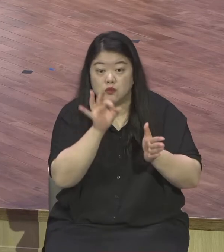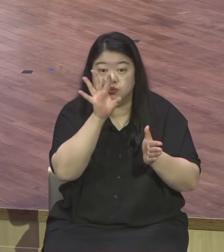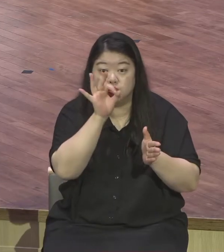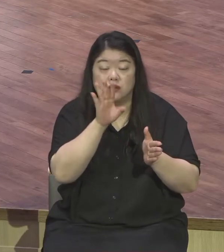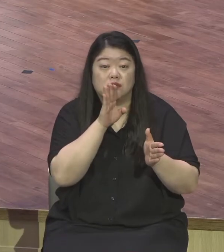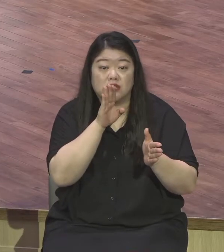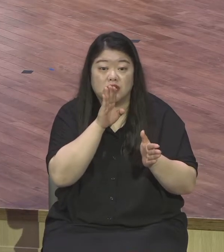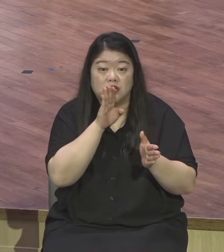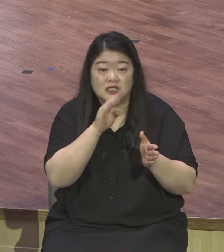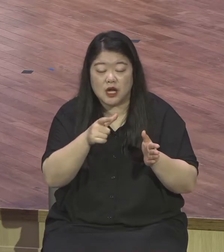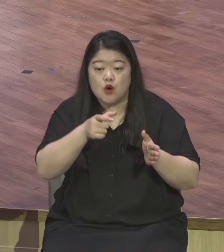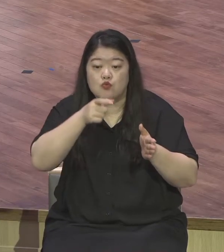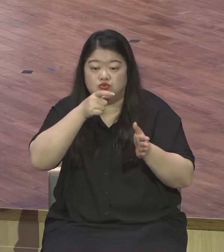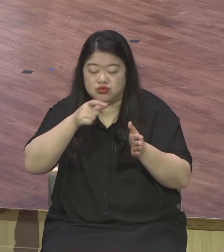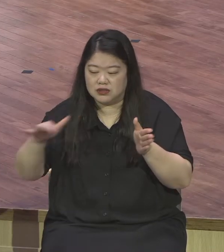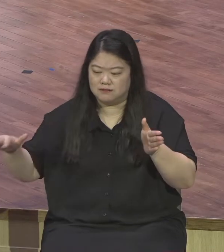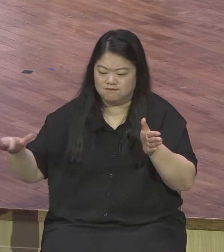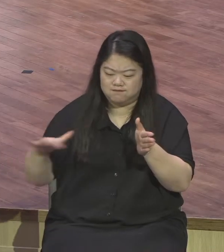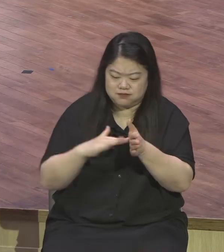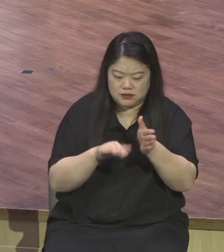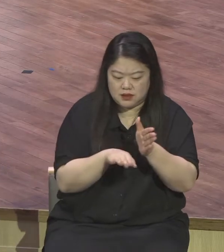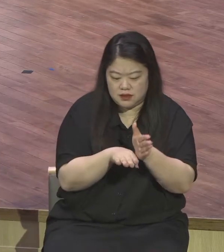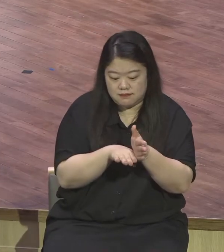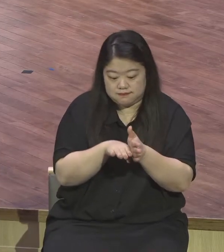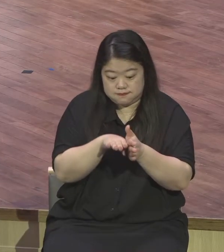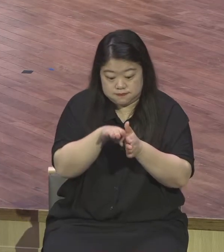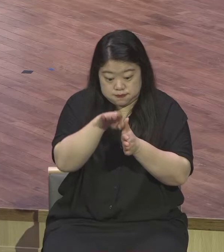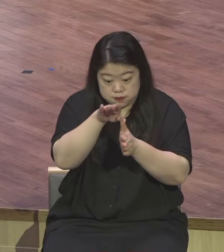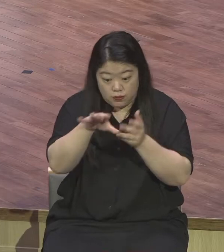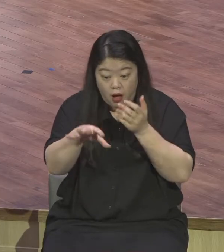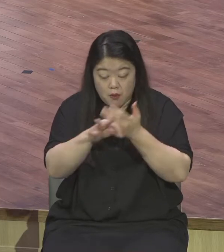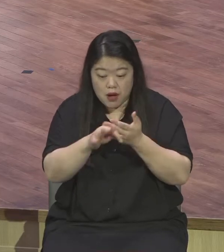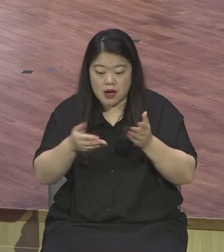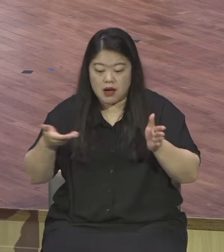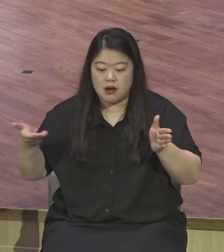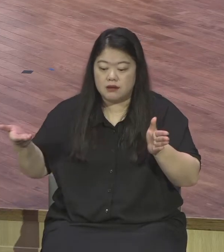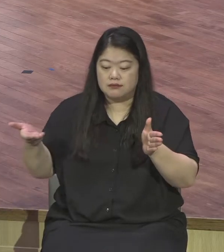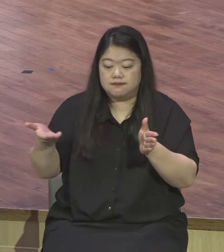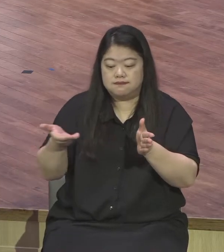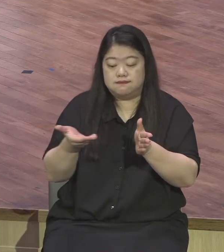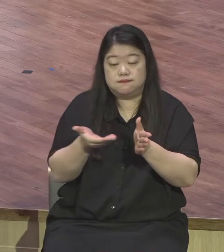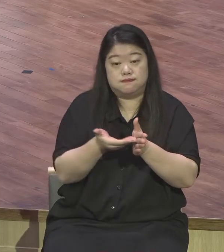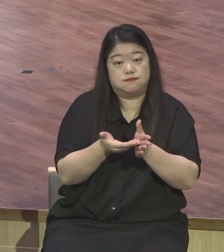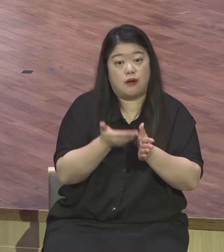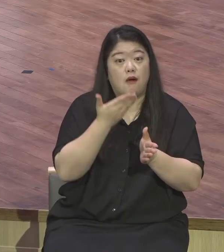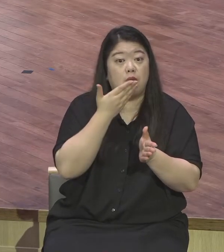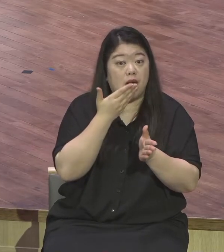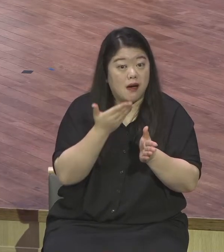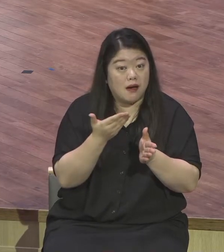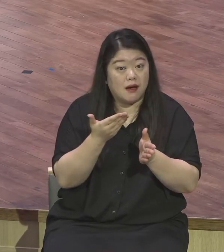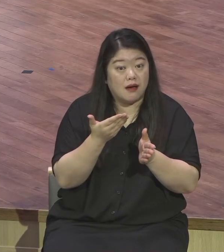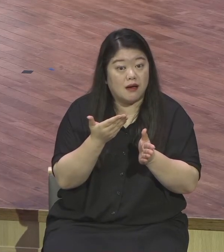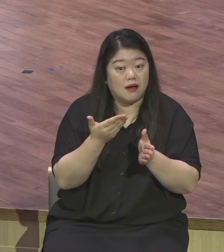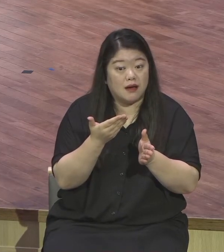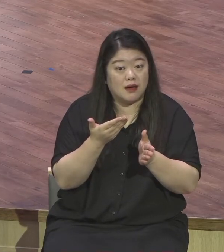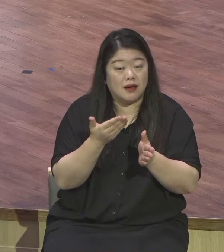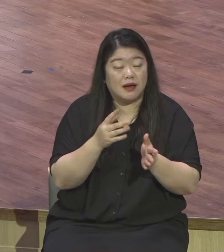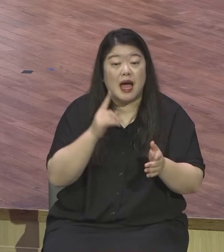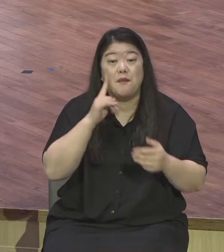되느냐 예정되어 있는 모든 스케줄이 빵빵빵빵 터지게 돼 있어요 스케줄이 다 물거품이 되게 돼 있다고 그